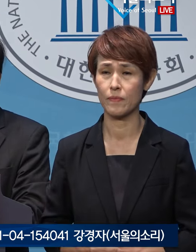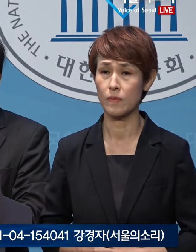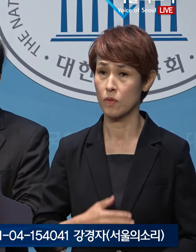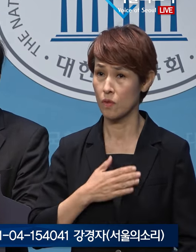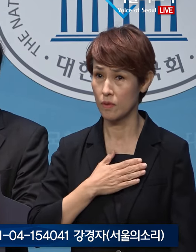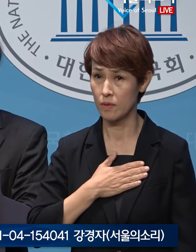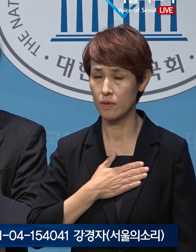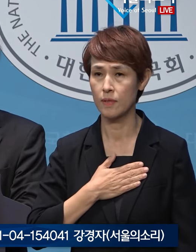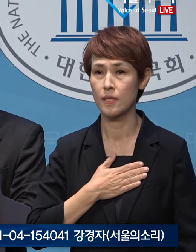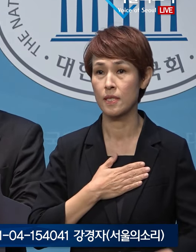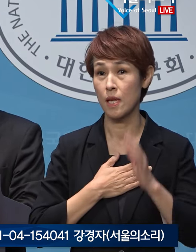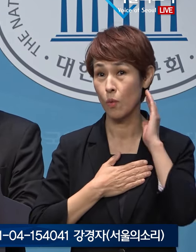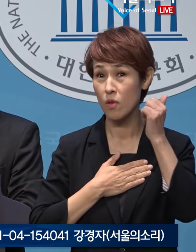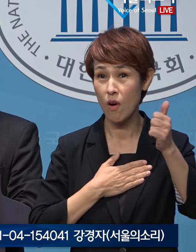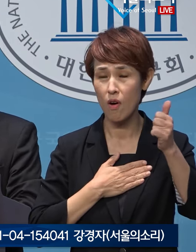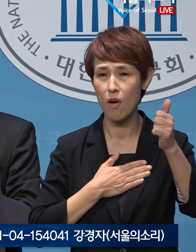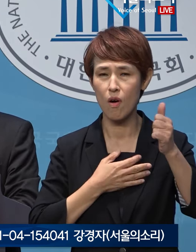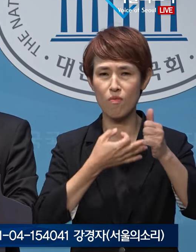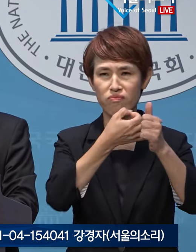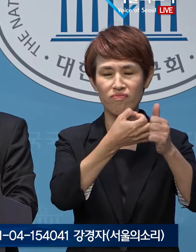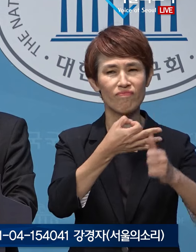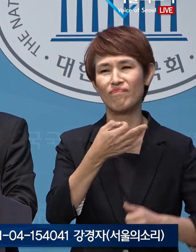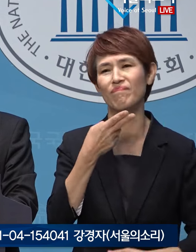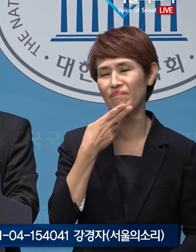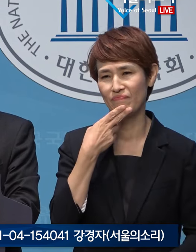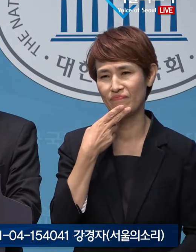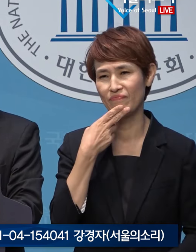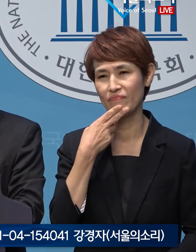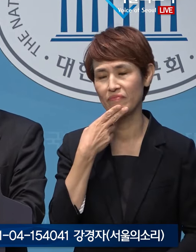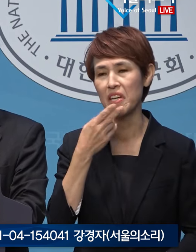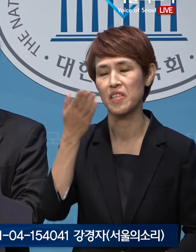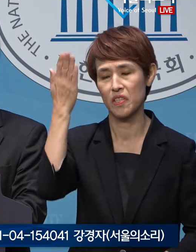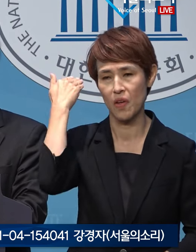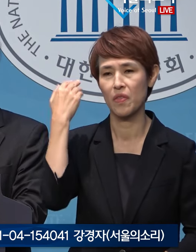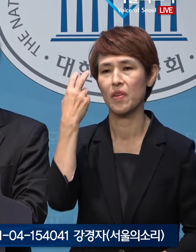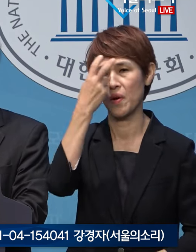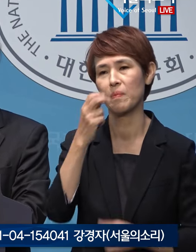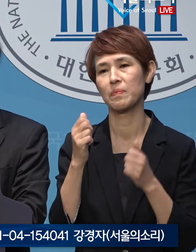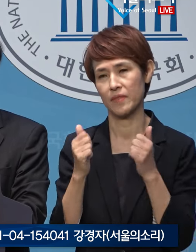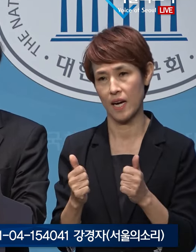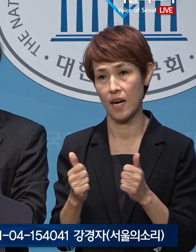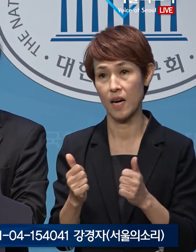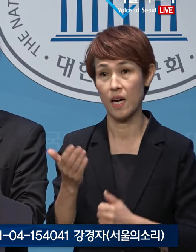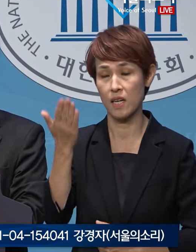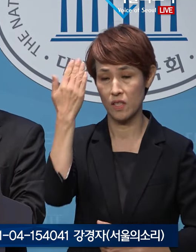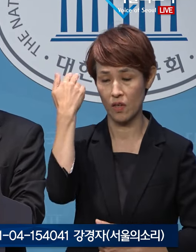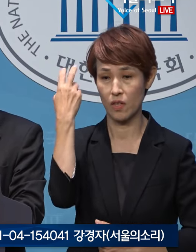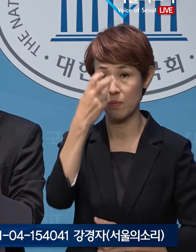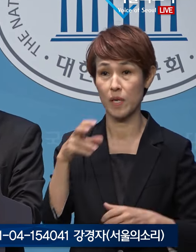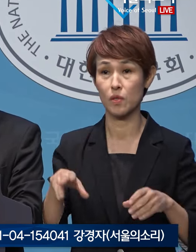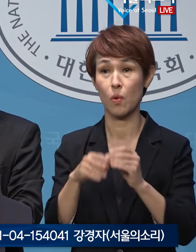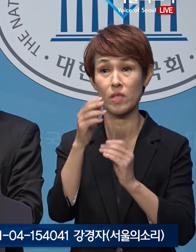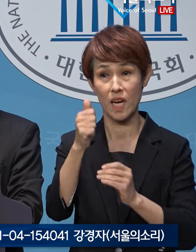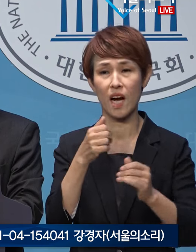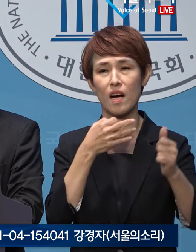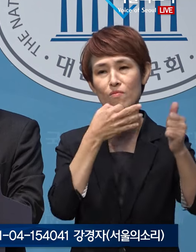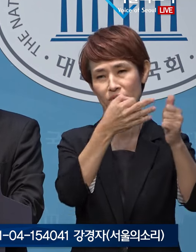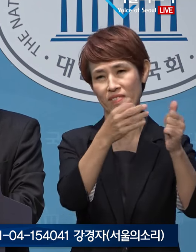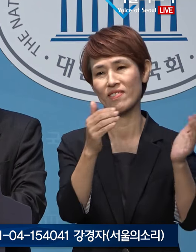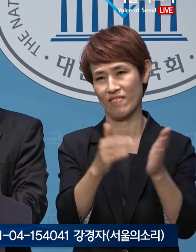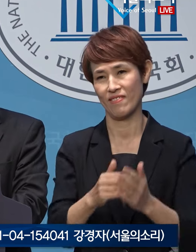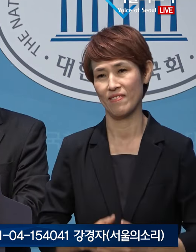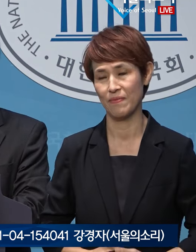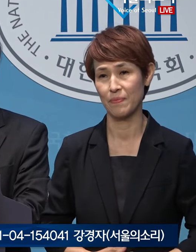대통령을 대통령이라 부르지 않고 전검사, 전검찰총장으로 불러왔습니다.